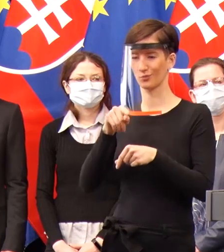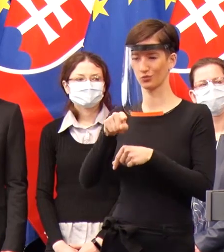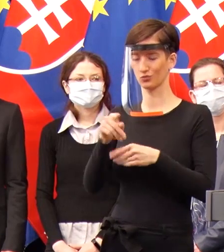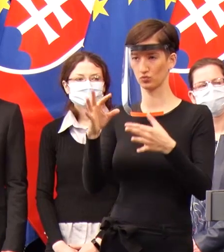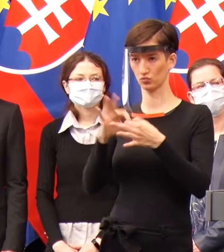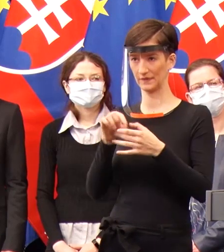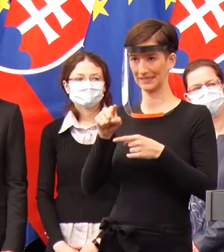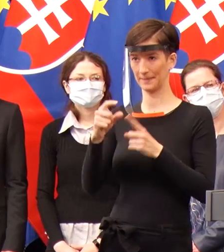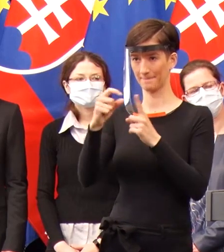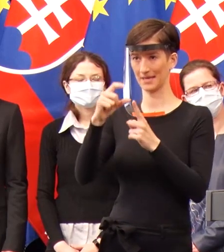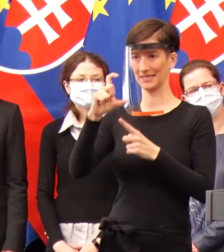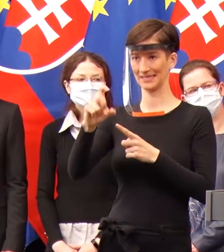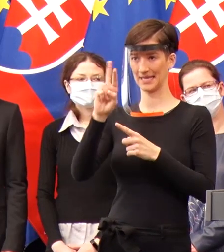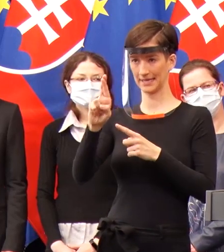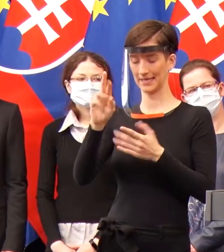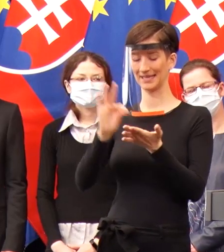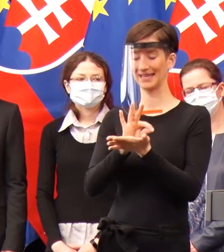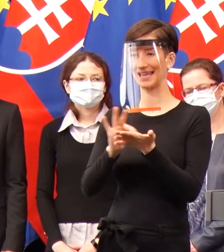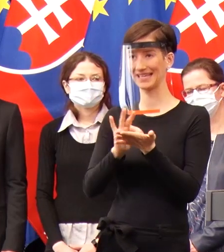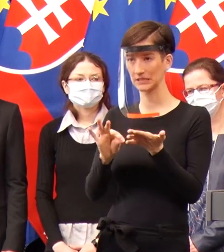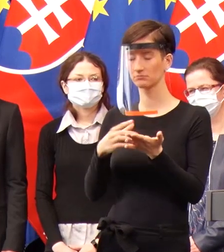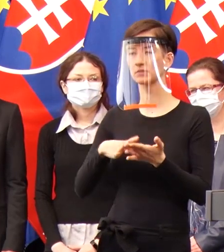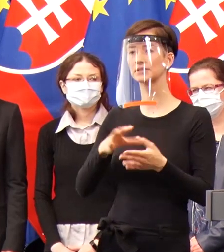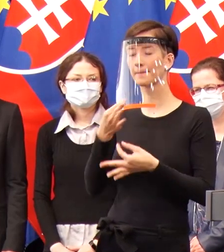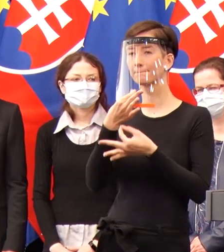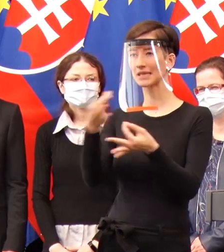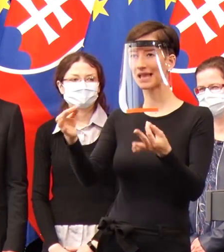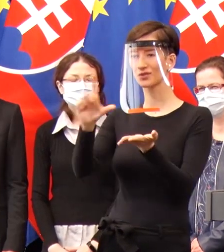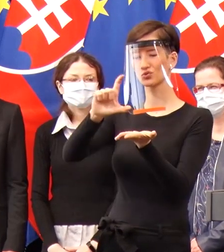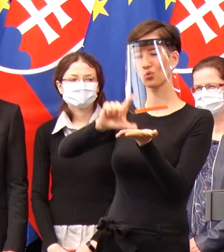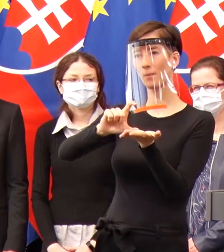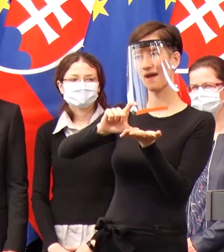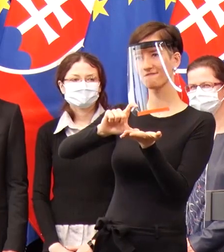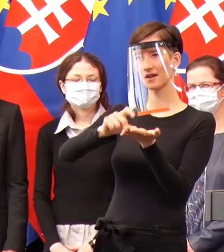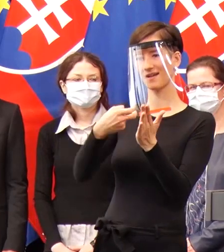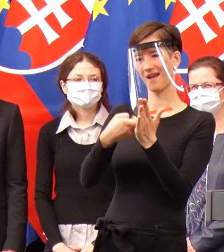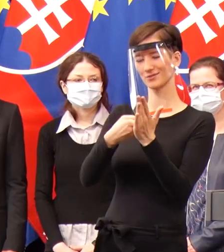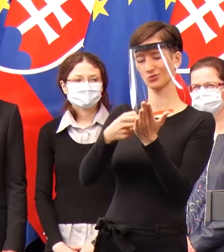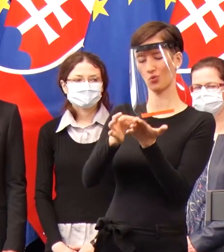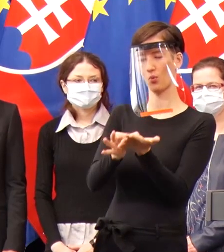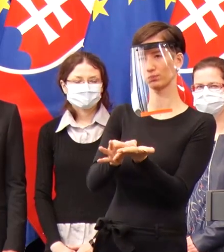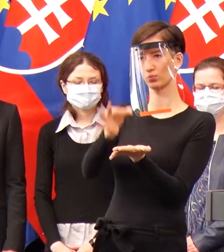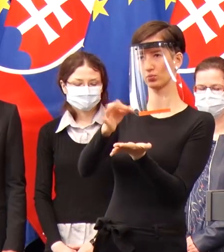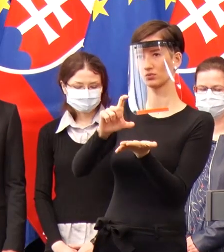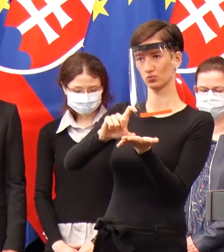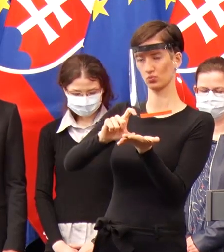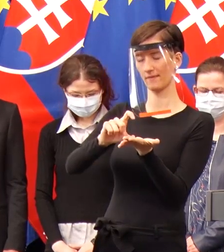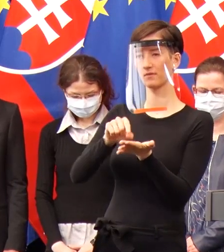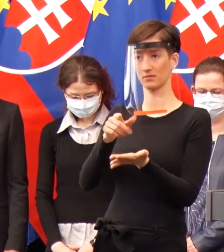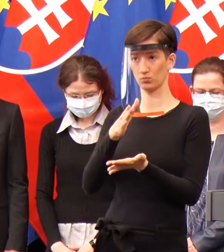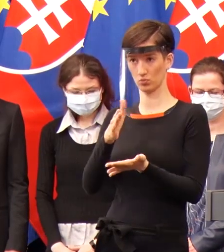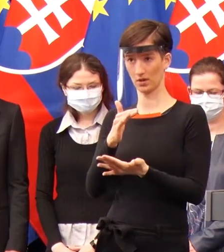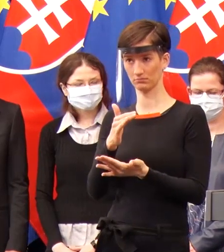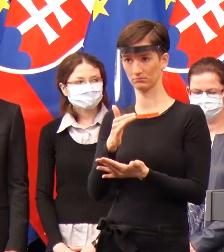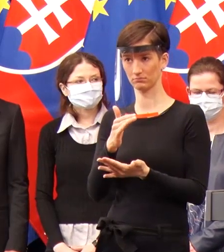na odoberanie vzoriek. Týchto budeme mať dostatok k týmto 100 000 testov? Bude si to nejak separátne nakupovať? V celom